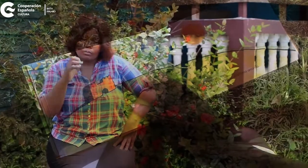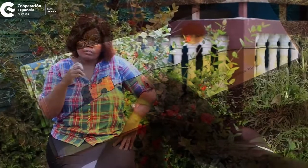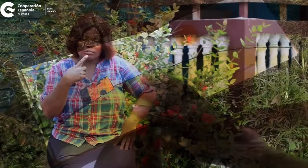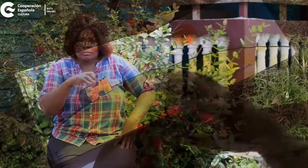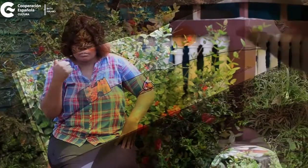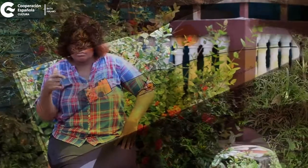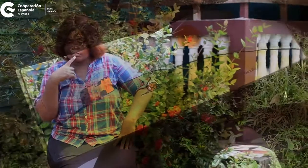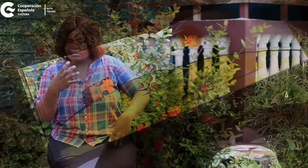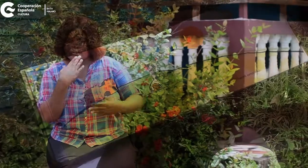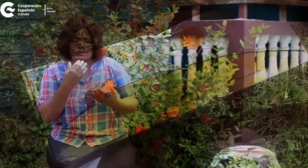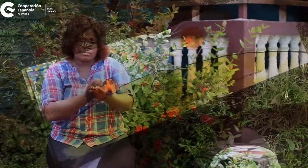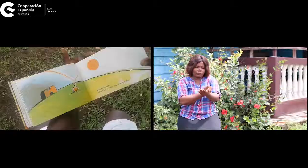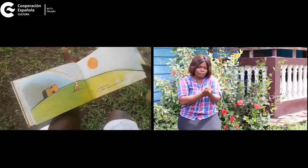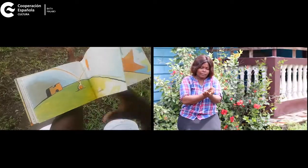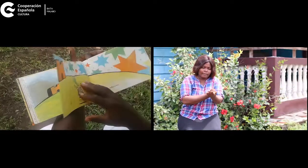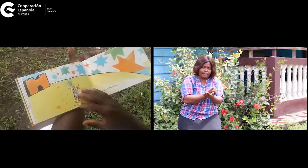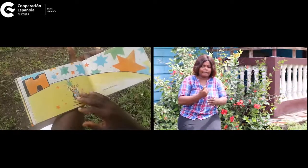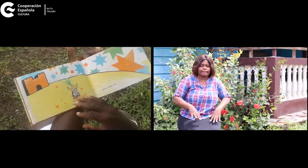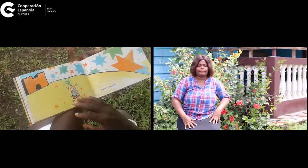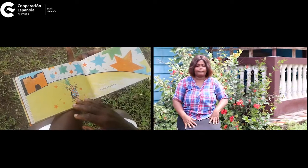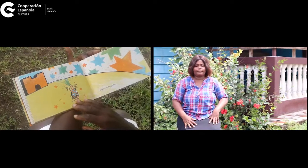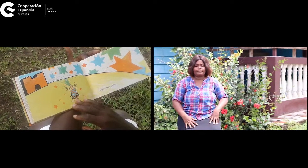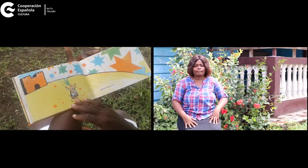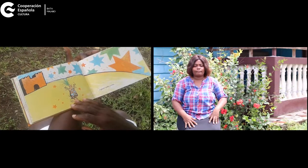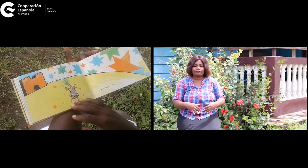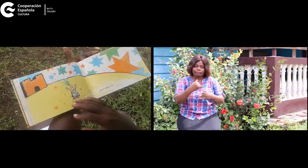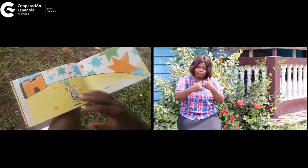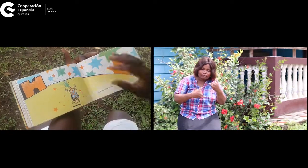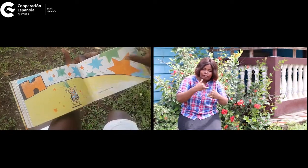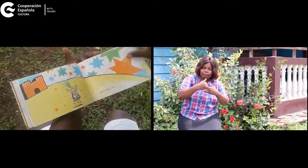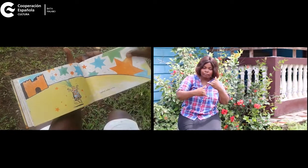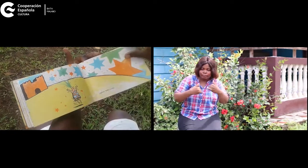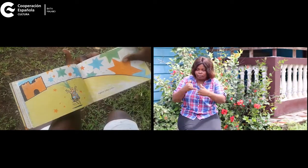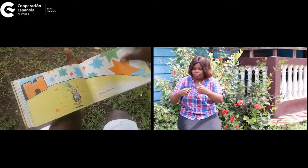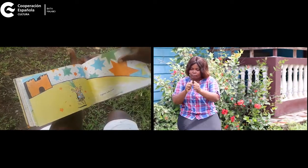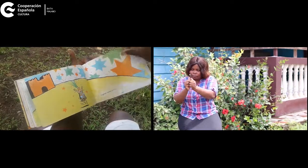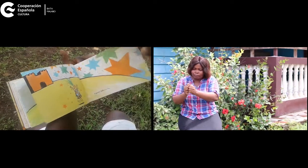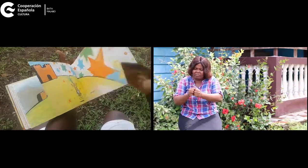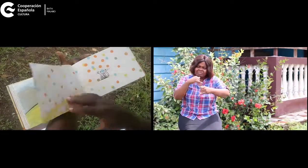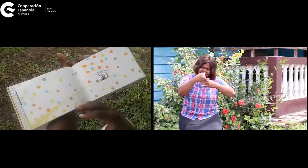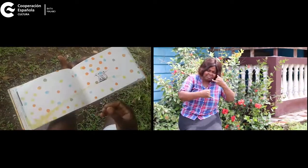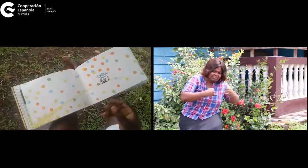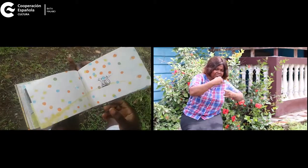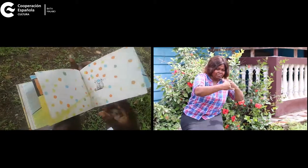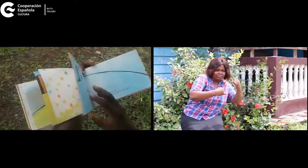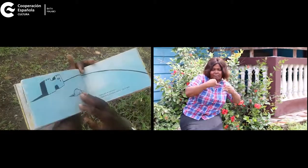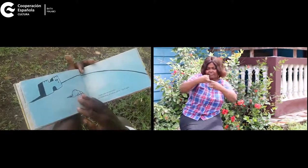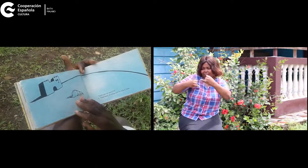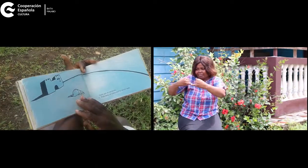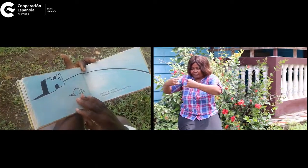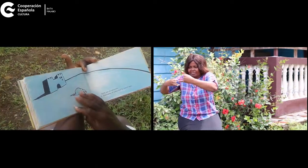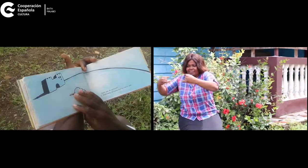y a veces ordinario amarillo. Jugaron todos juntos. Jugaron, jugaron